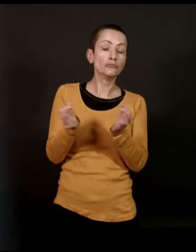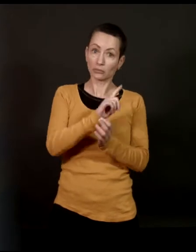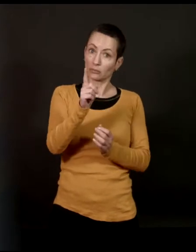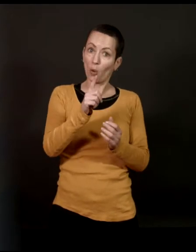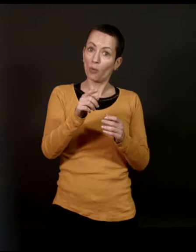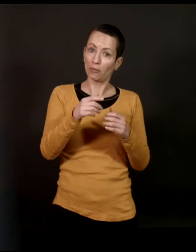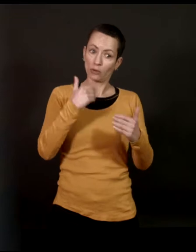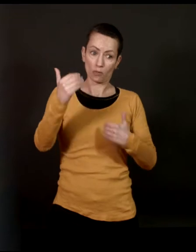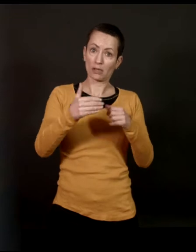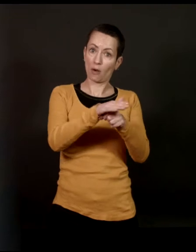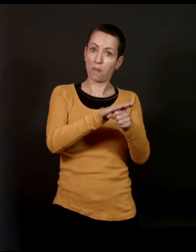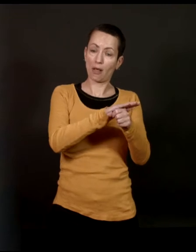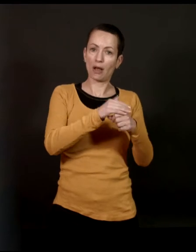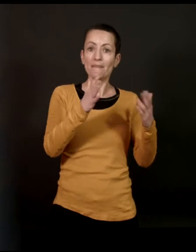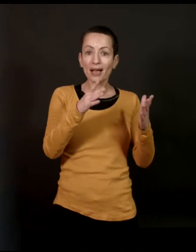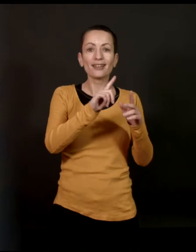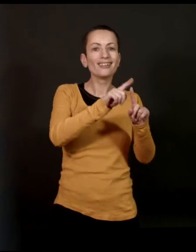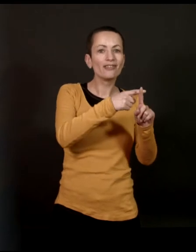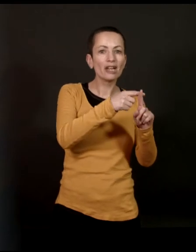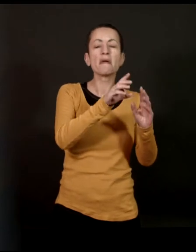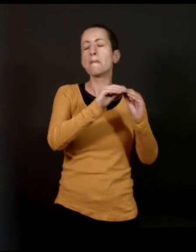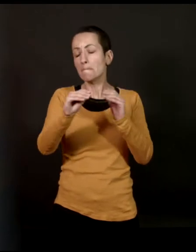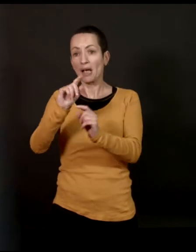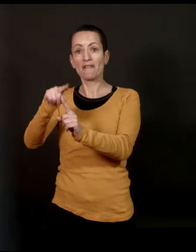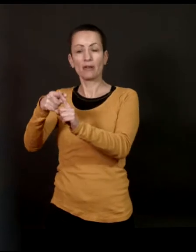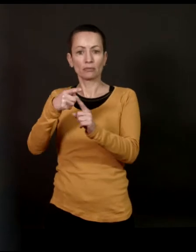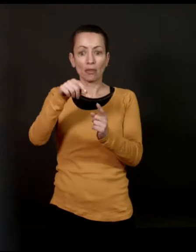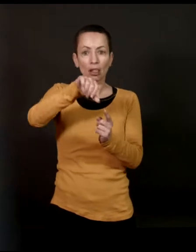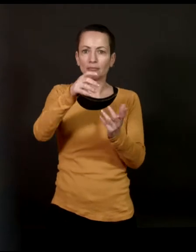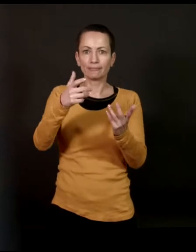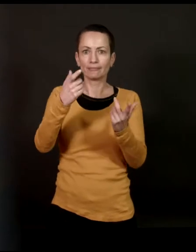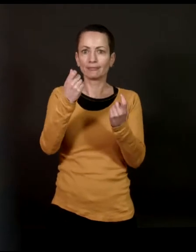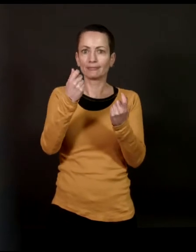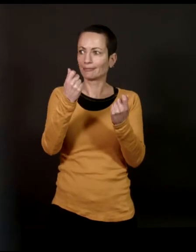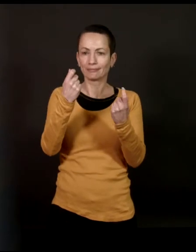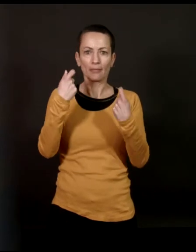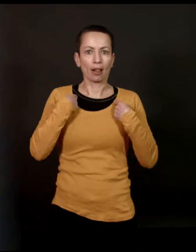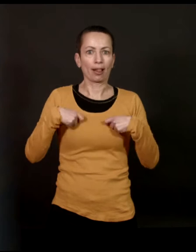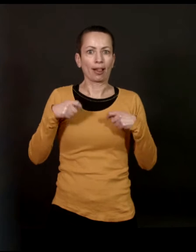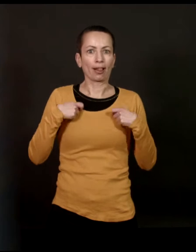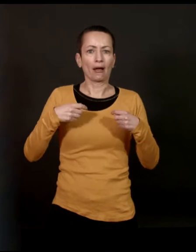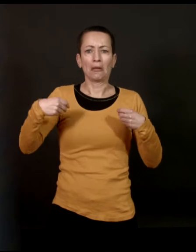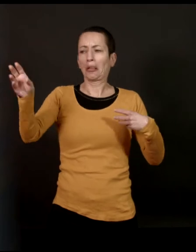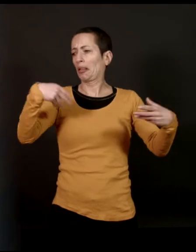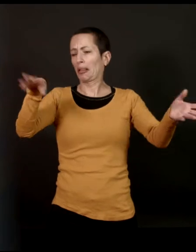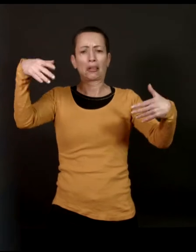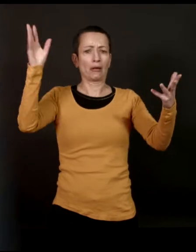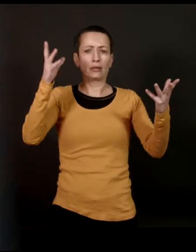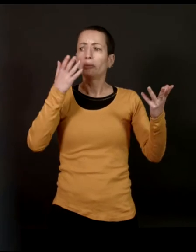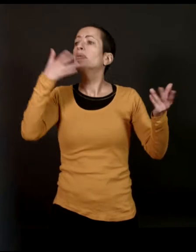temps. Donc, il est vraiment acteur. Mais entre ses films, il dépense l'argent tout de suite de ses cachets. Il le distribue